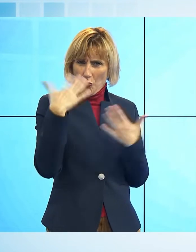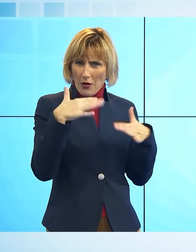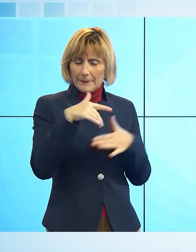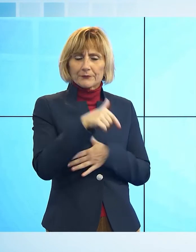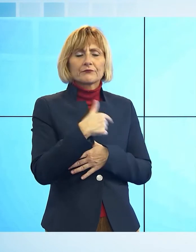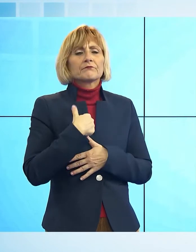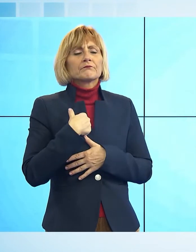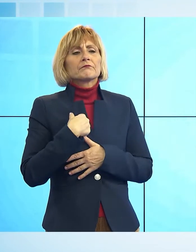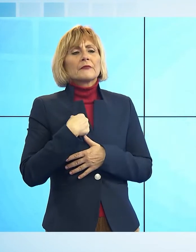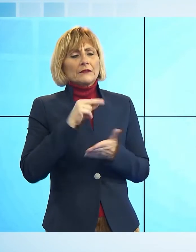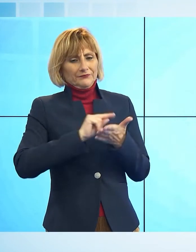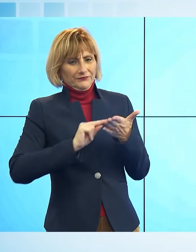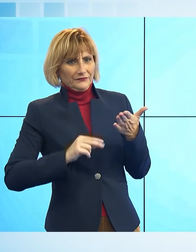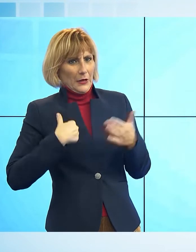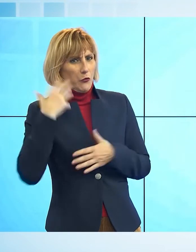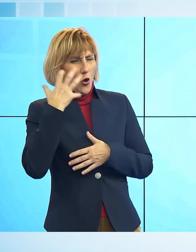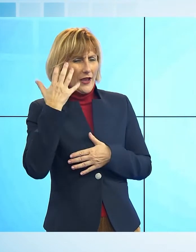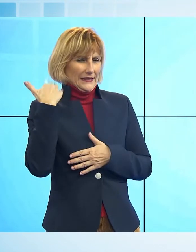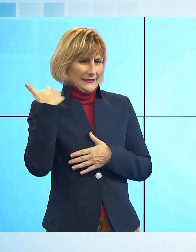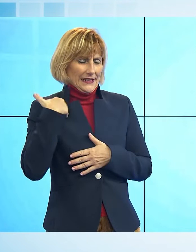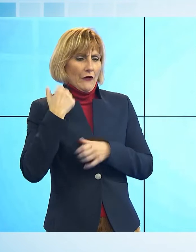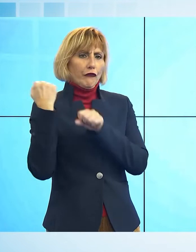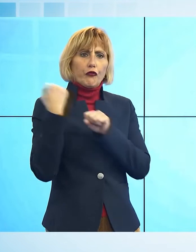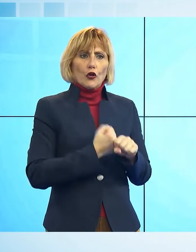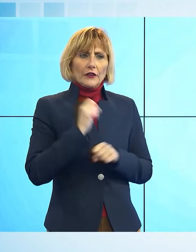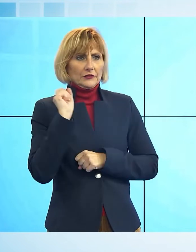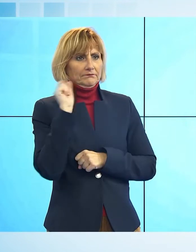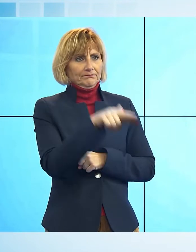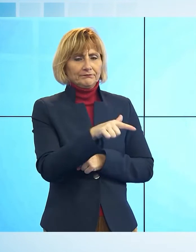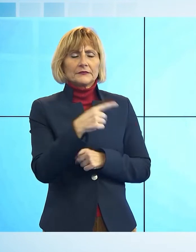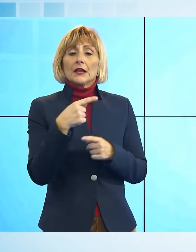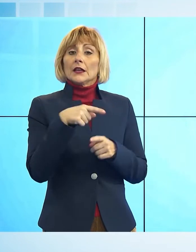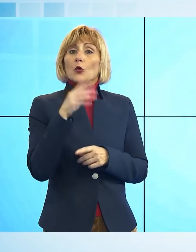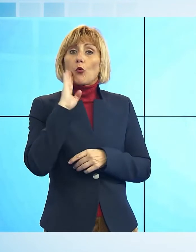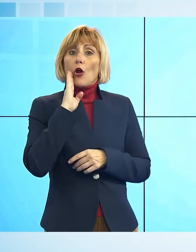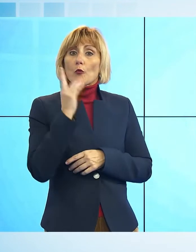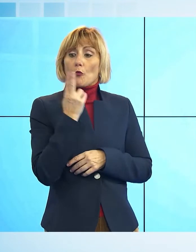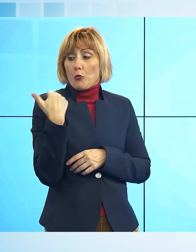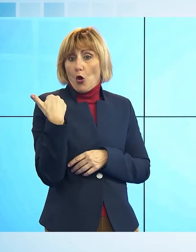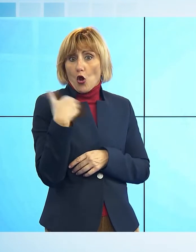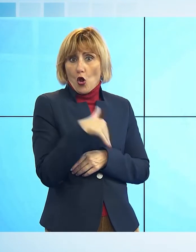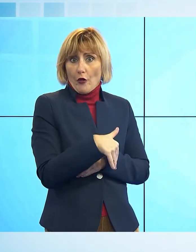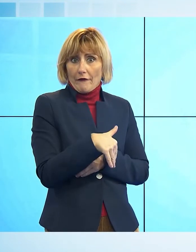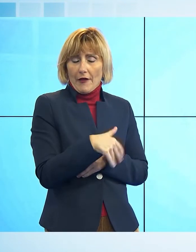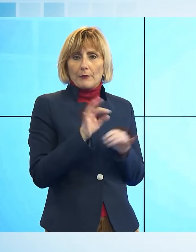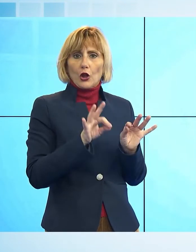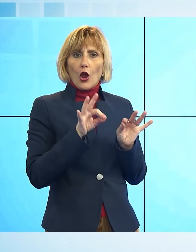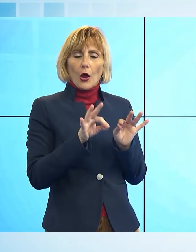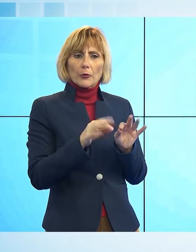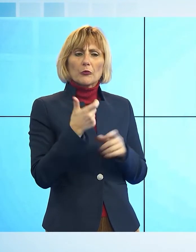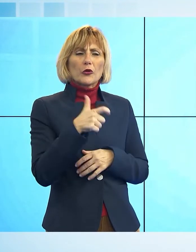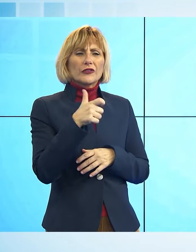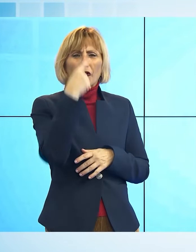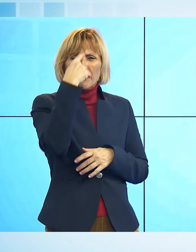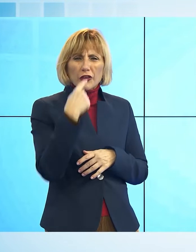Delphi che fu mandata alla sua fondazione, lui vivo, lui è morto recentemente, perché la figura del Cristo in